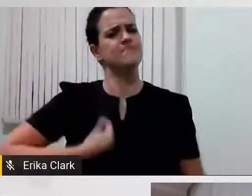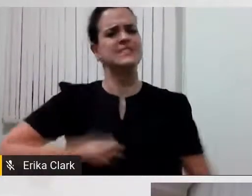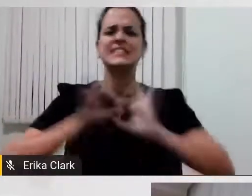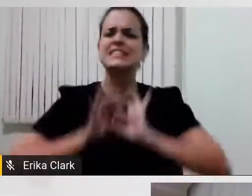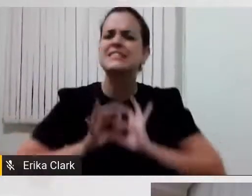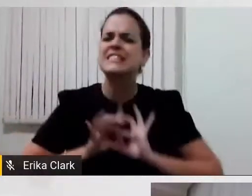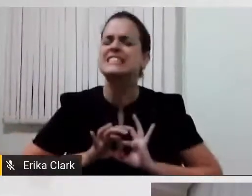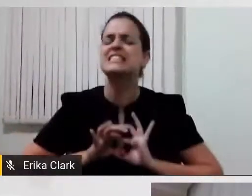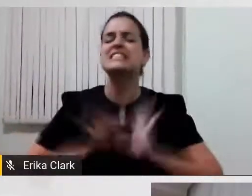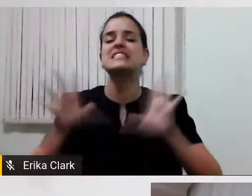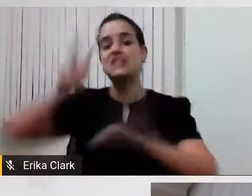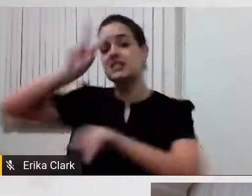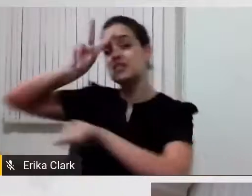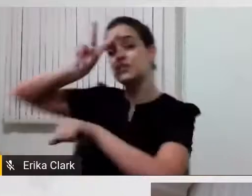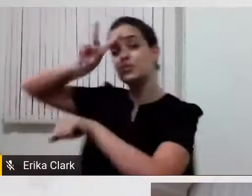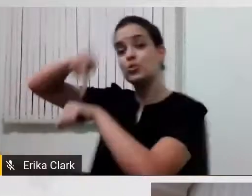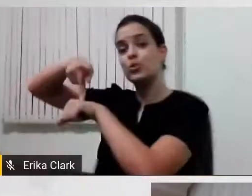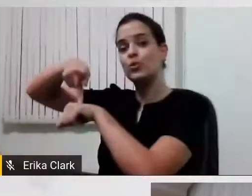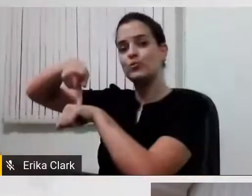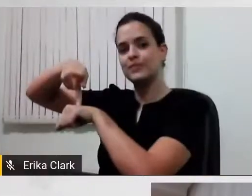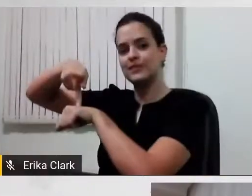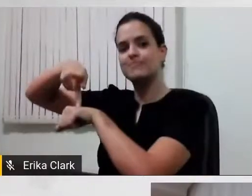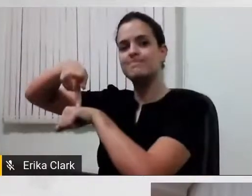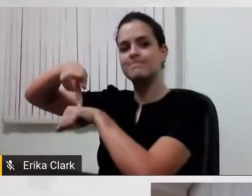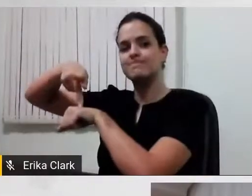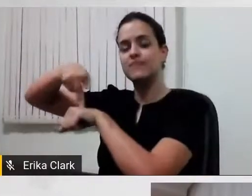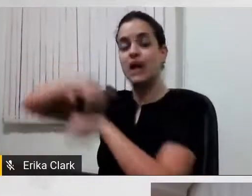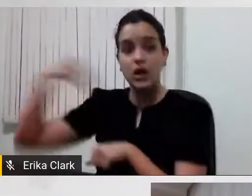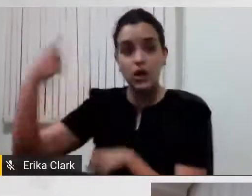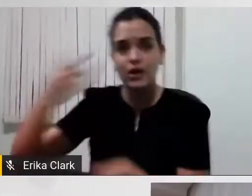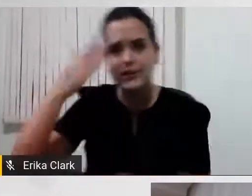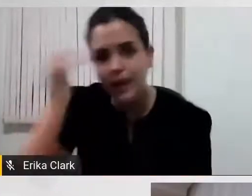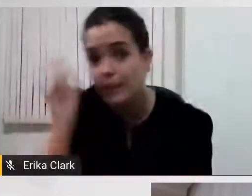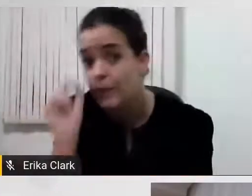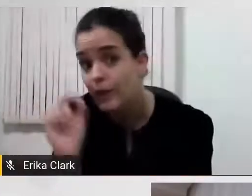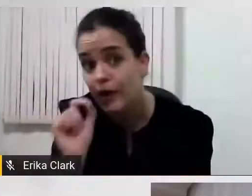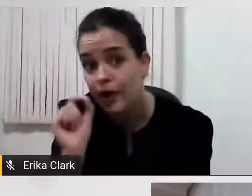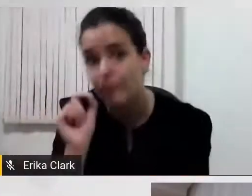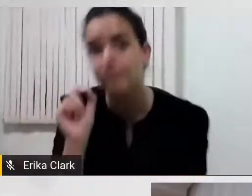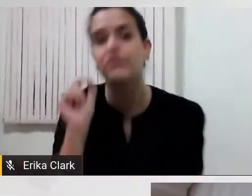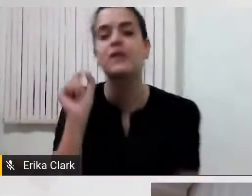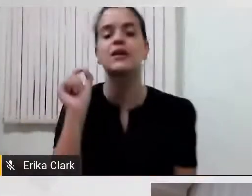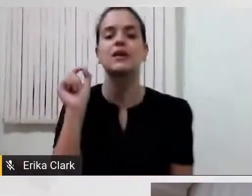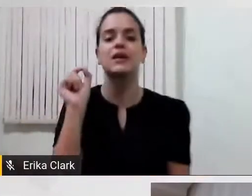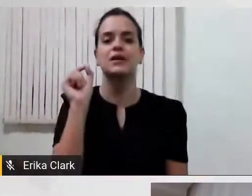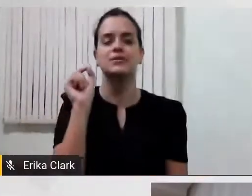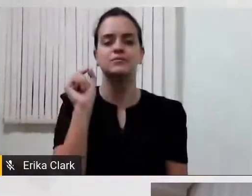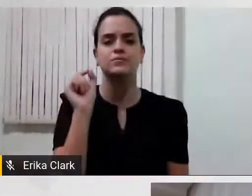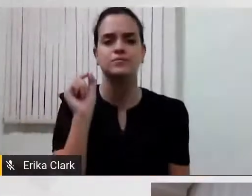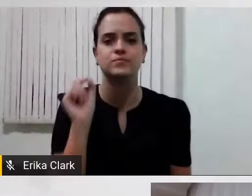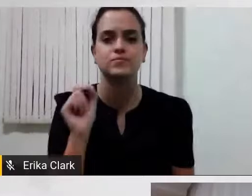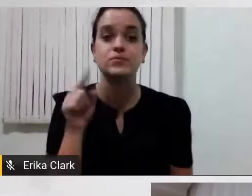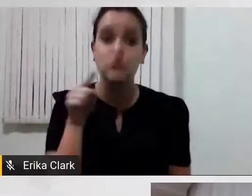autonomia e de independência, mas nós ficamos sabendo que tu também estás coordenando